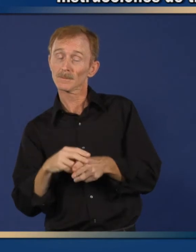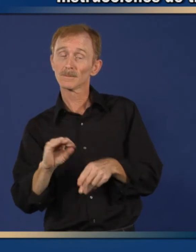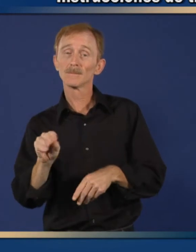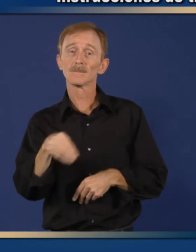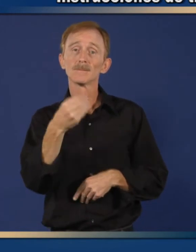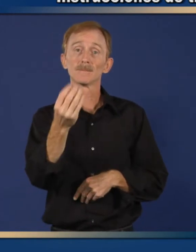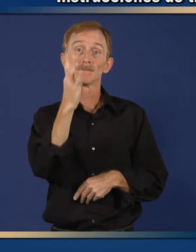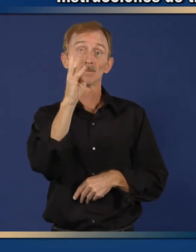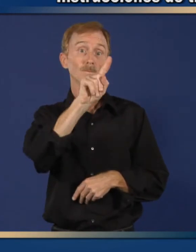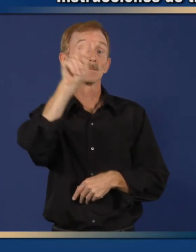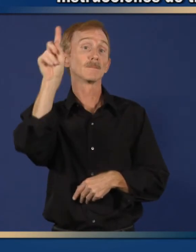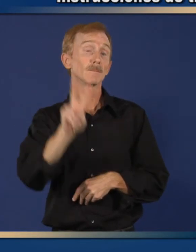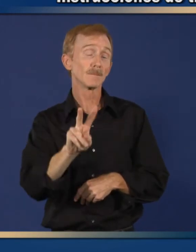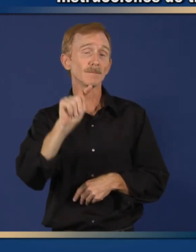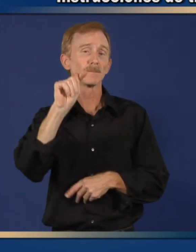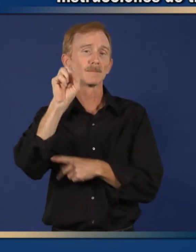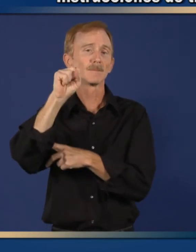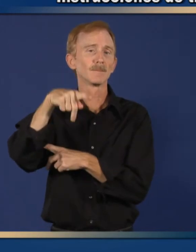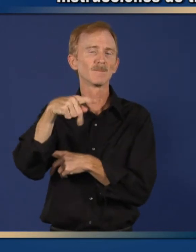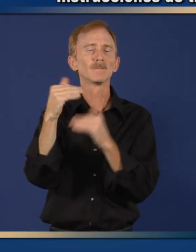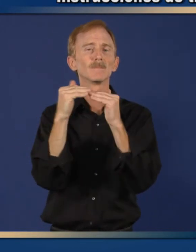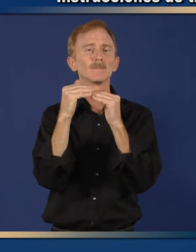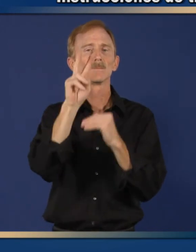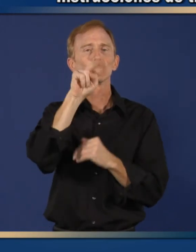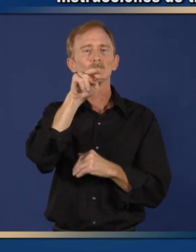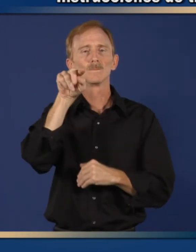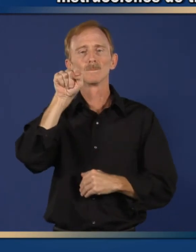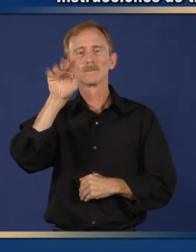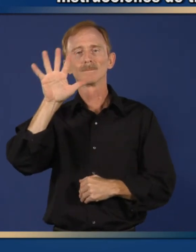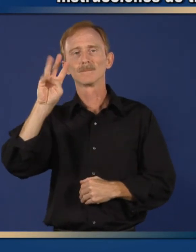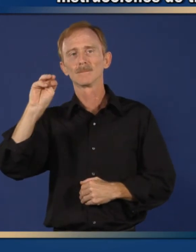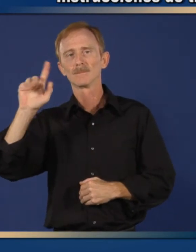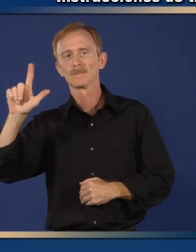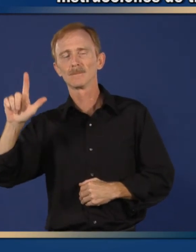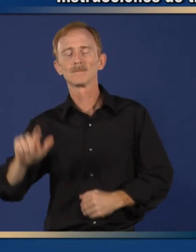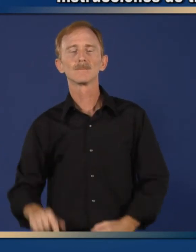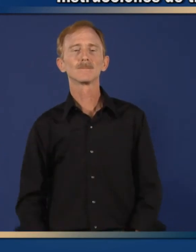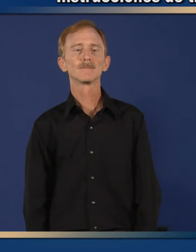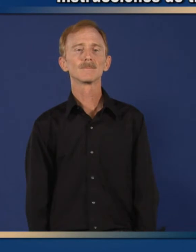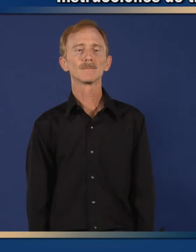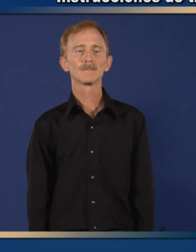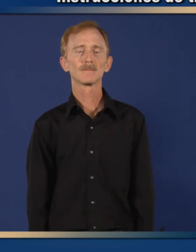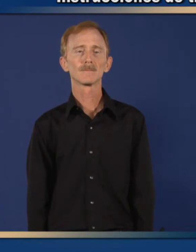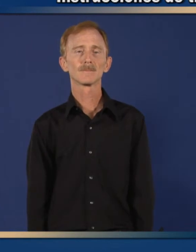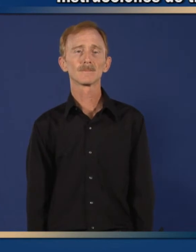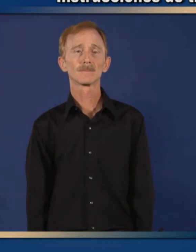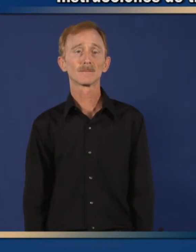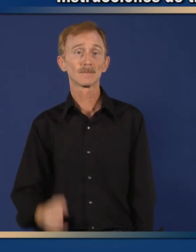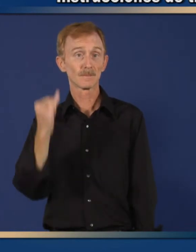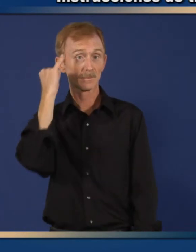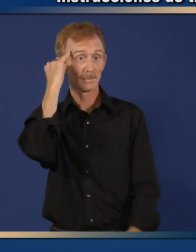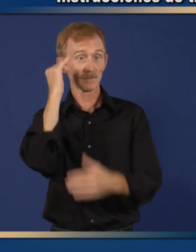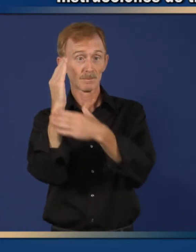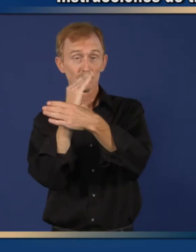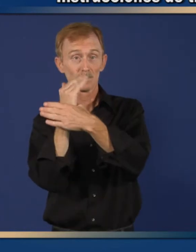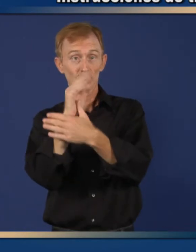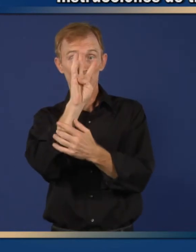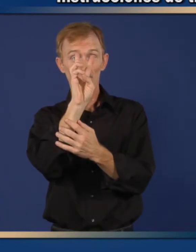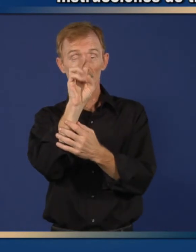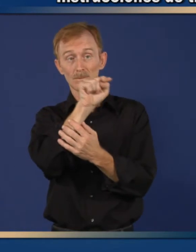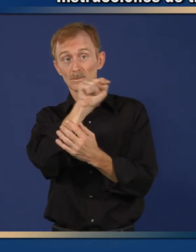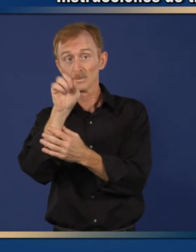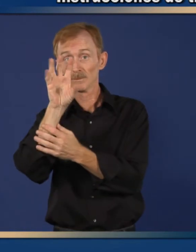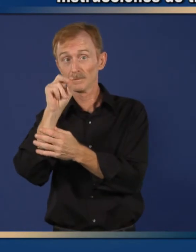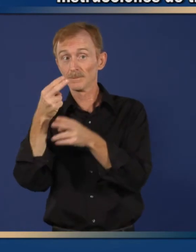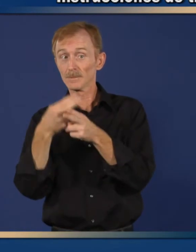a 45 libras, se le da 4 cucharaditas y media de ciprofloxacin. Si el niño pesa de